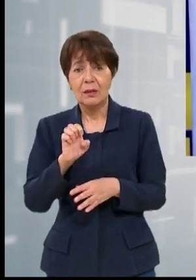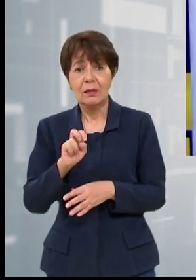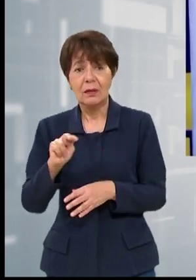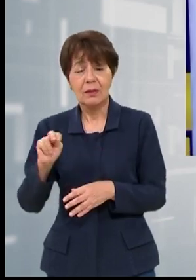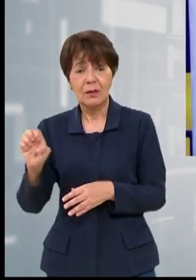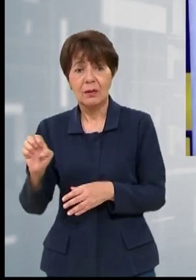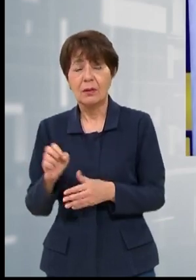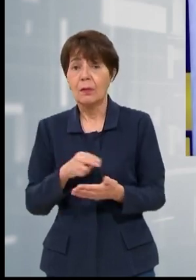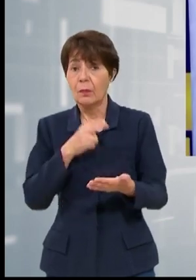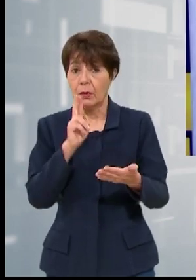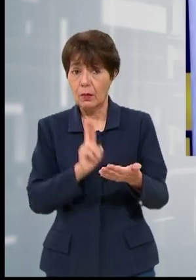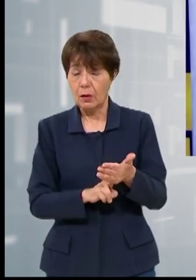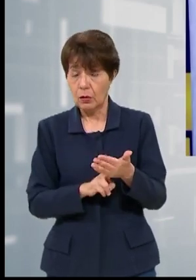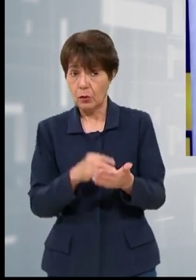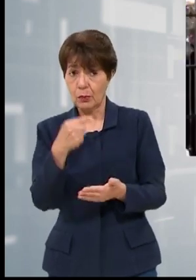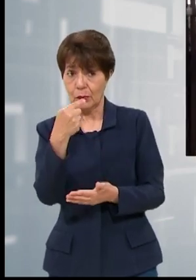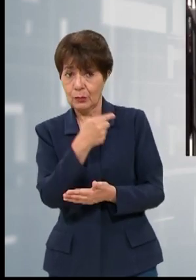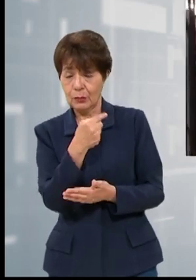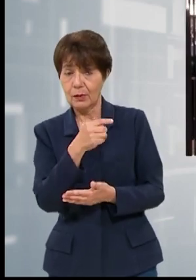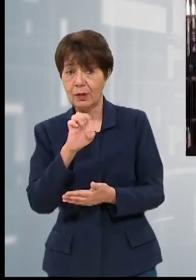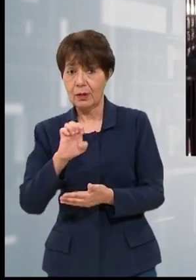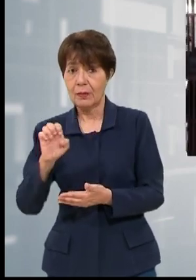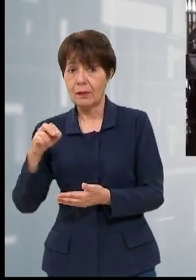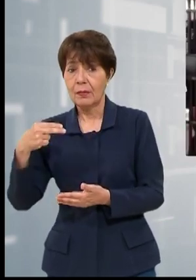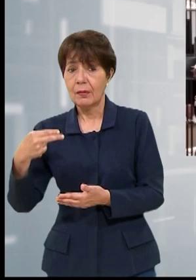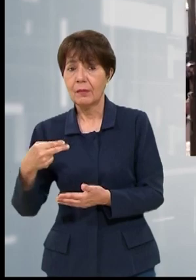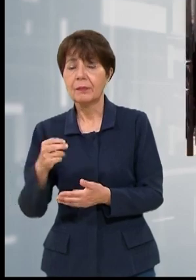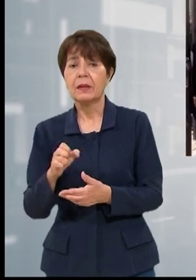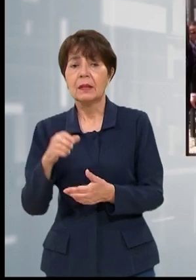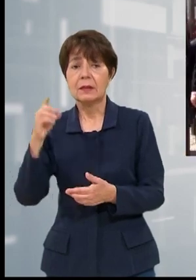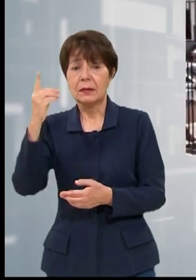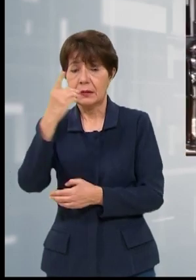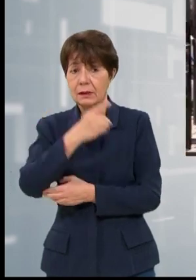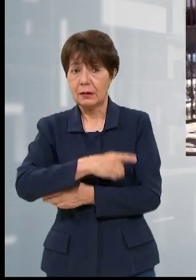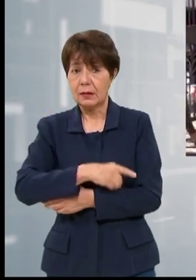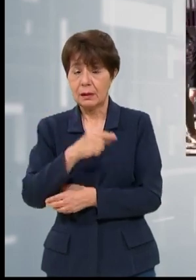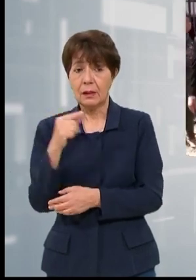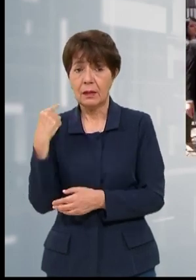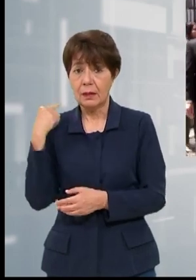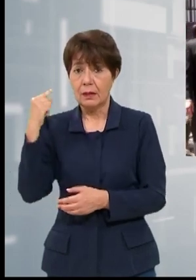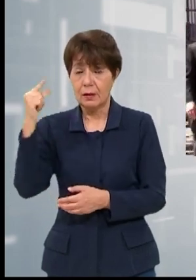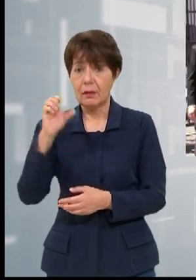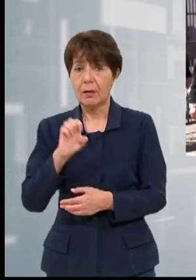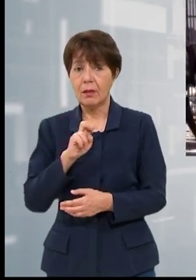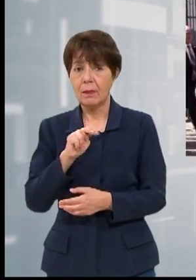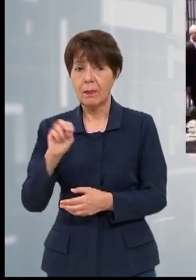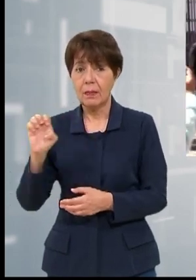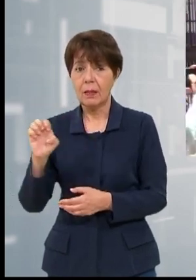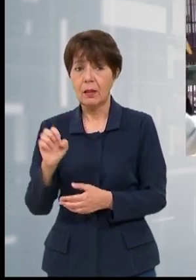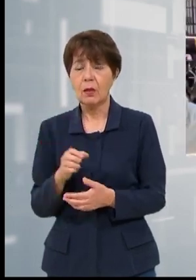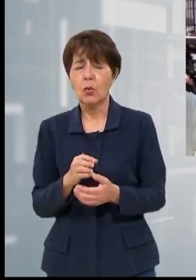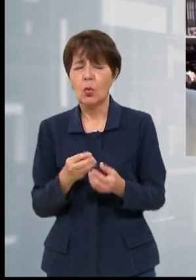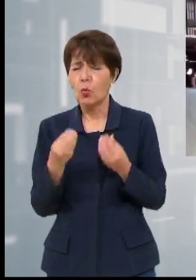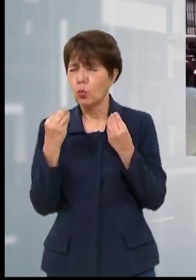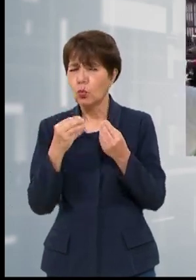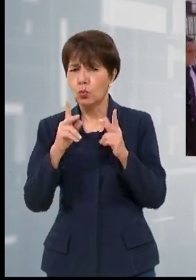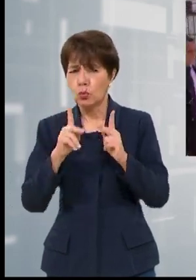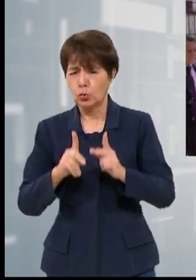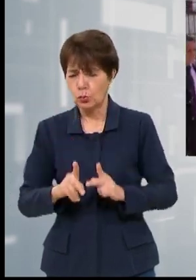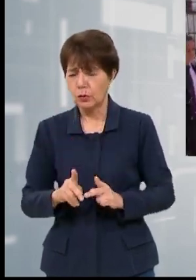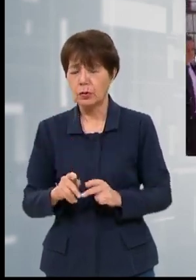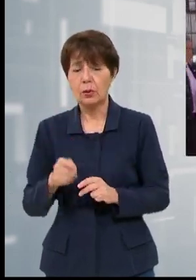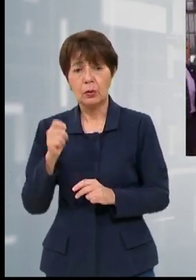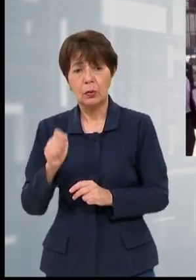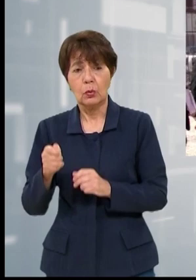la cual resultó el contrato con la empresa Energía Honduras, este día Eric Tejada, gerente interino del ENE, en conjunto con un nutrido de grupo de abogados,